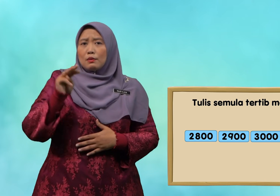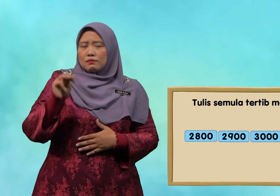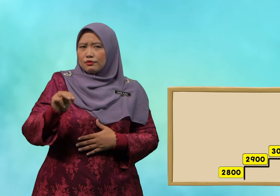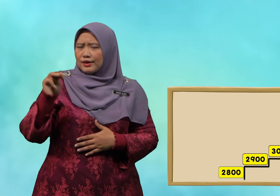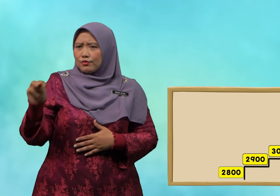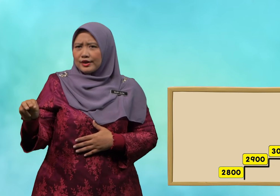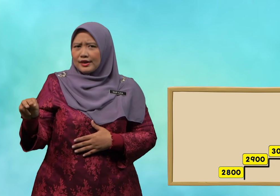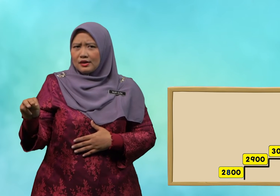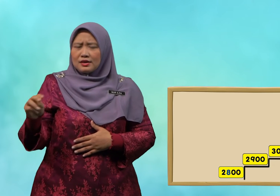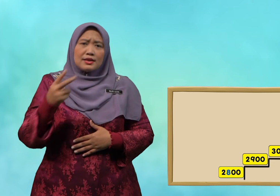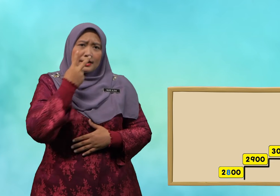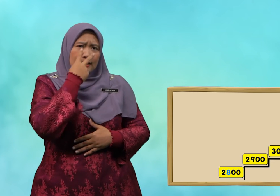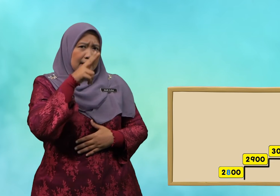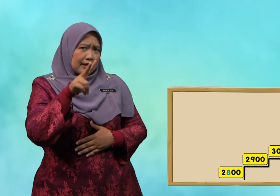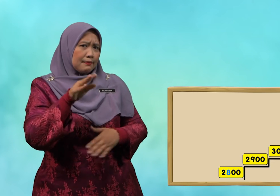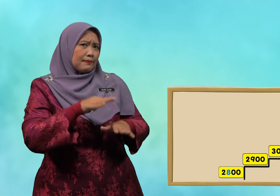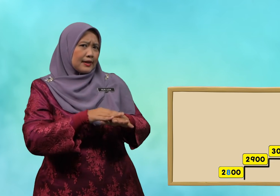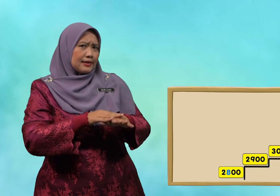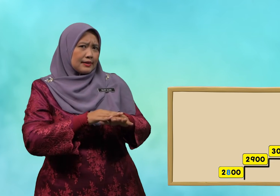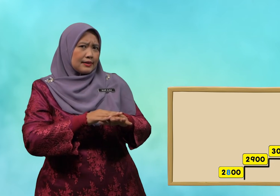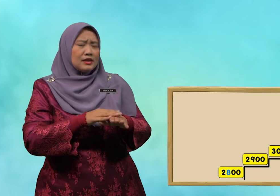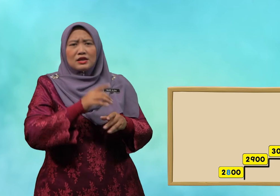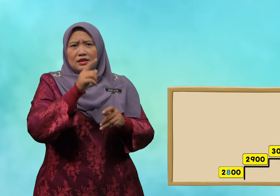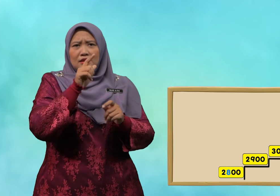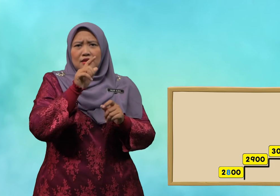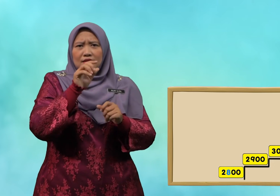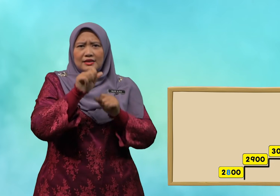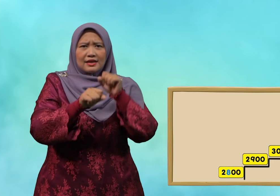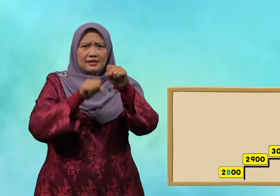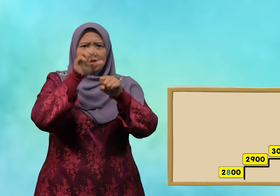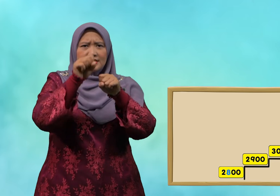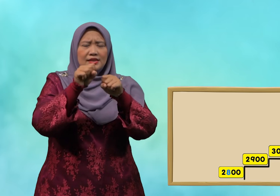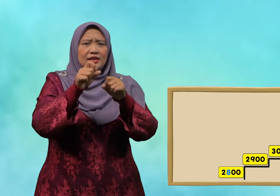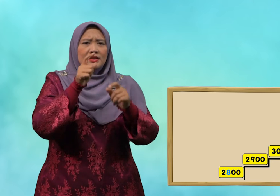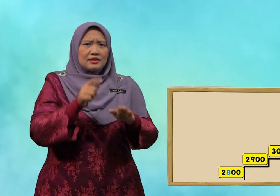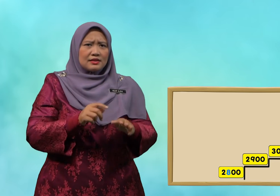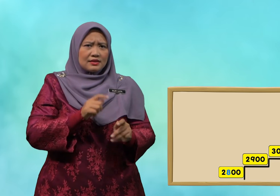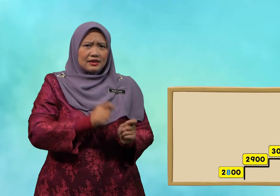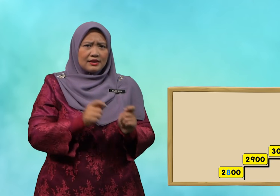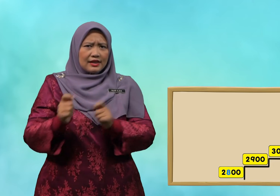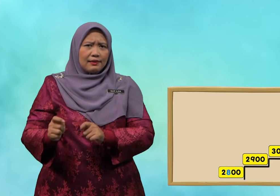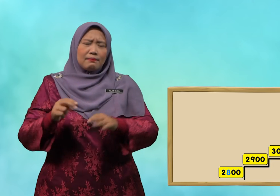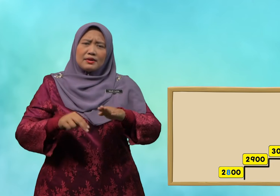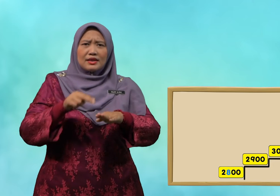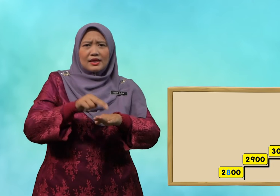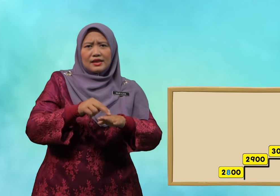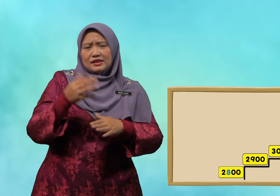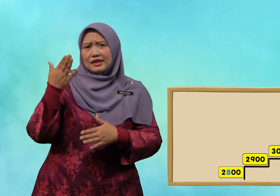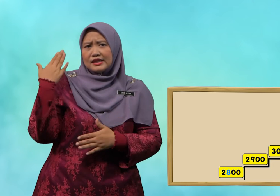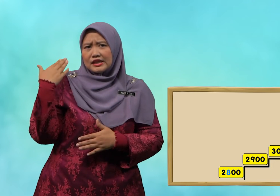Murid-murid lihat pada tangga tertib menaik tadi.